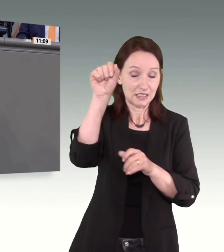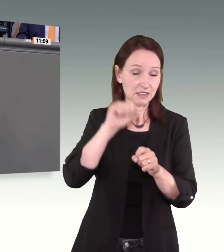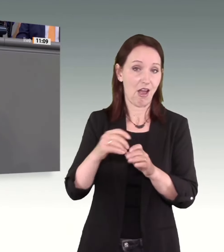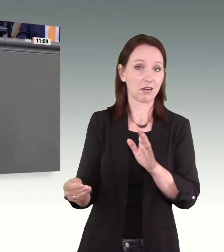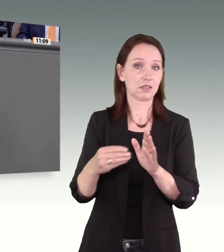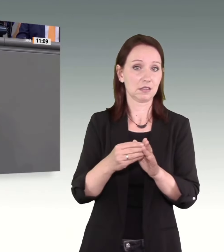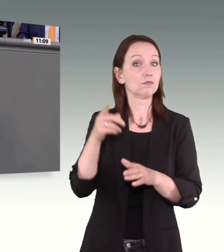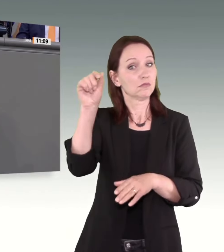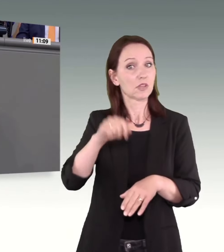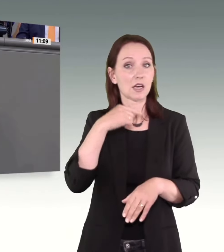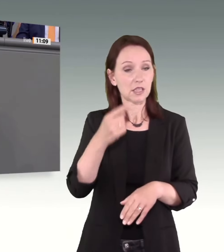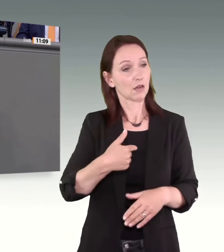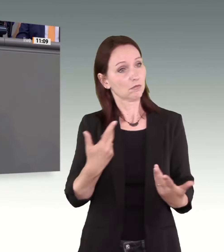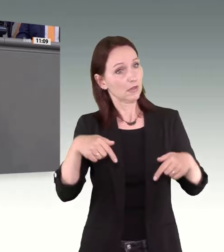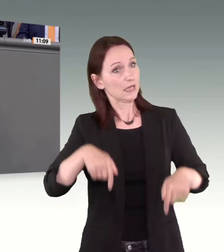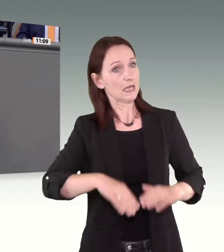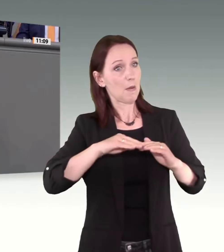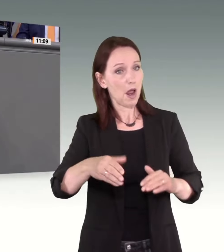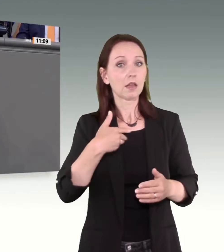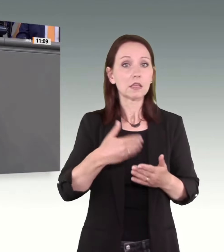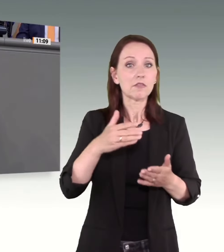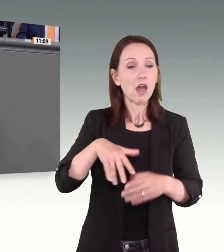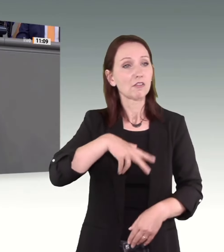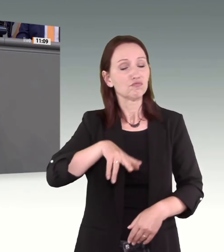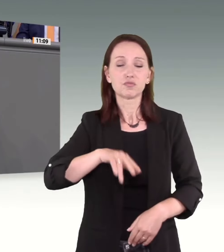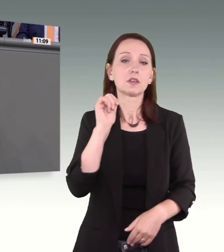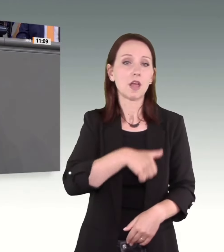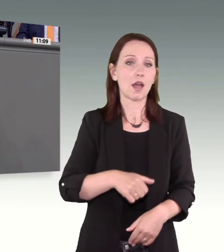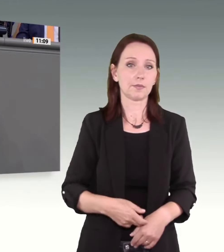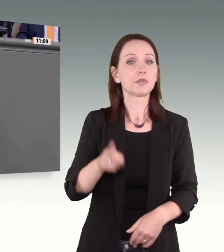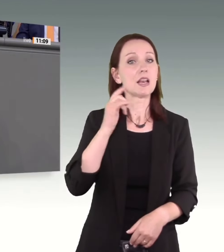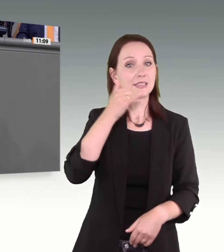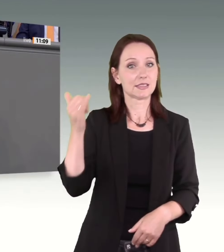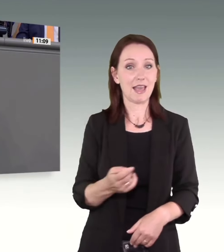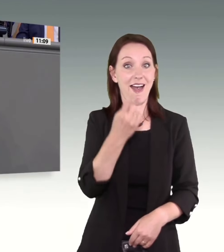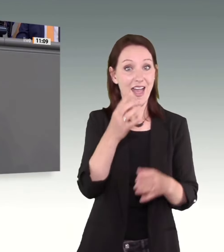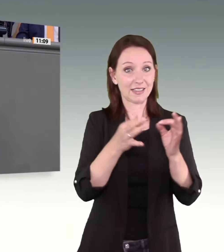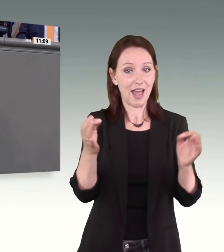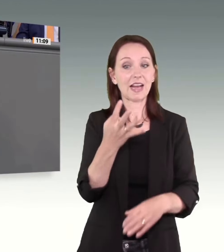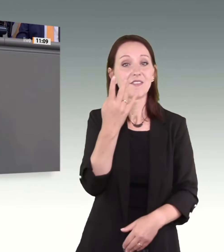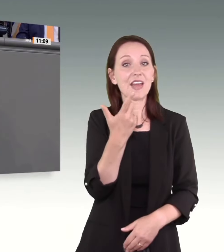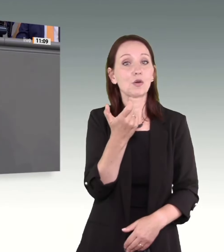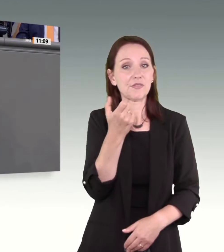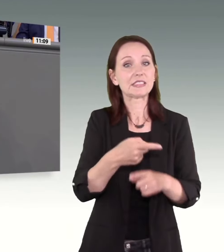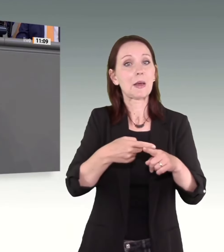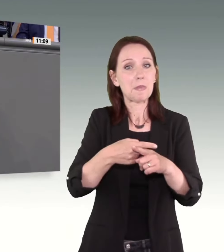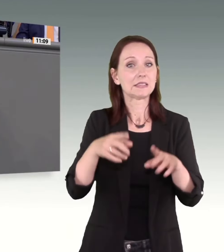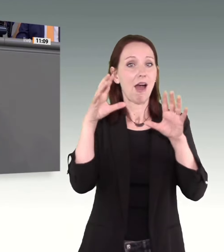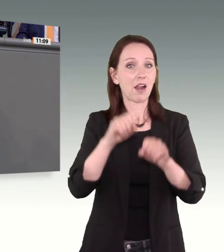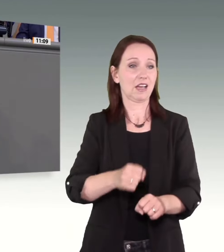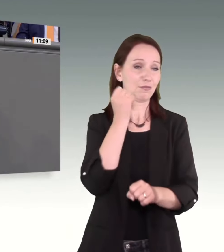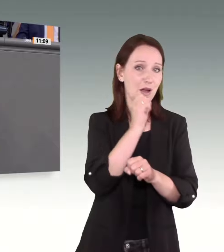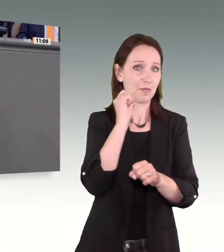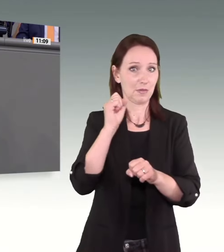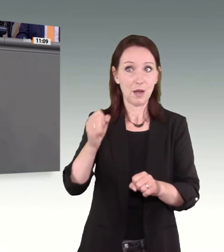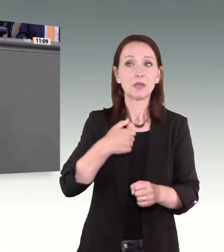kann sagen, wir wollen das in unserem Land nicht länger dulden. Im letzten Jahr gab es pro Tag 24 Messerangriffe. Das ist nicht